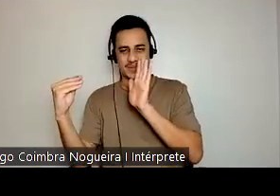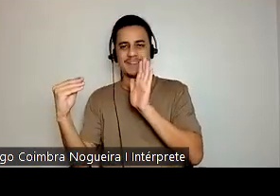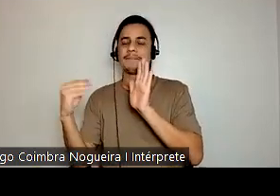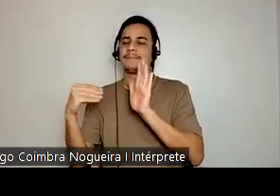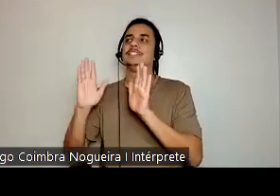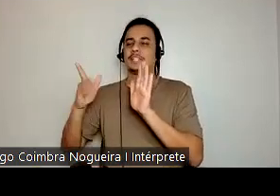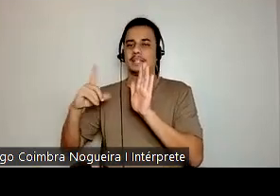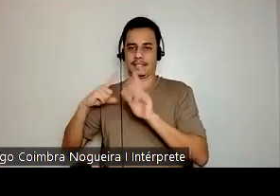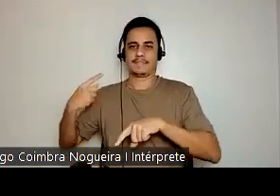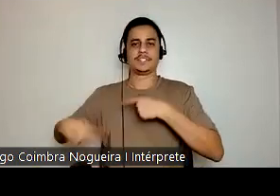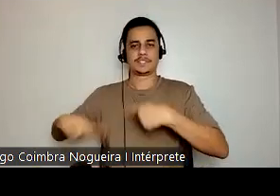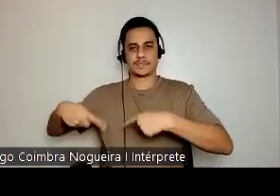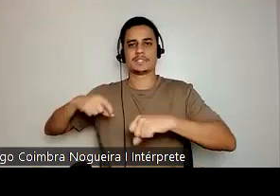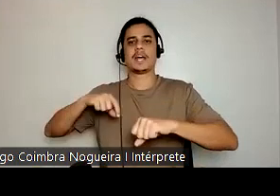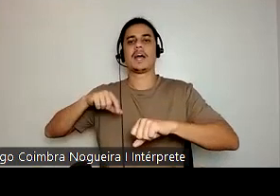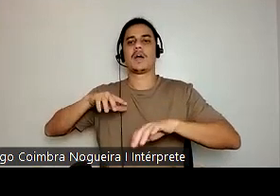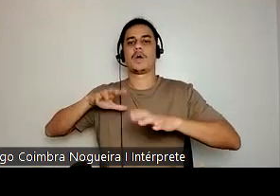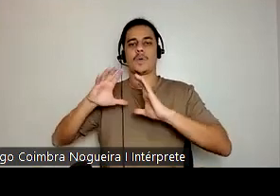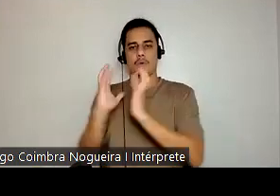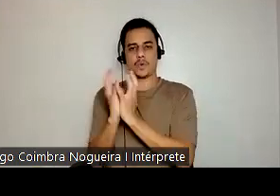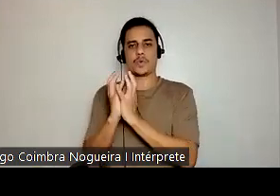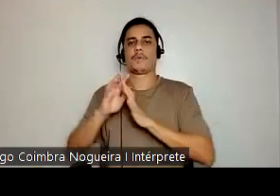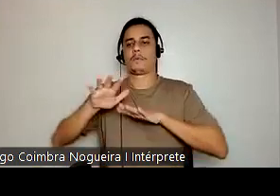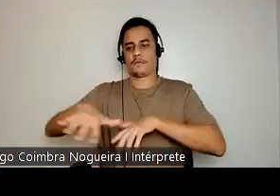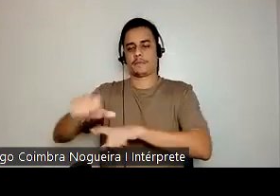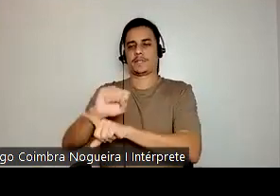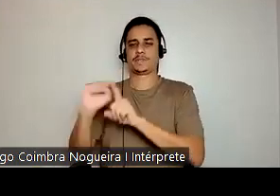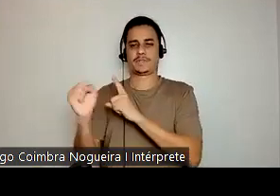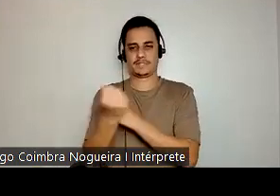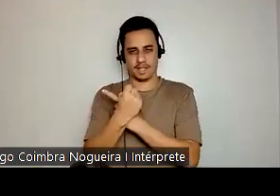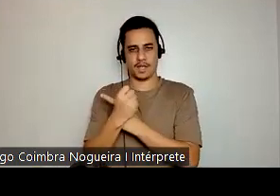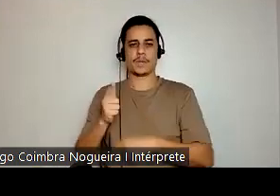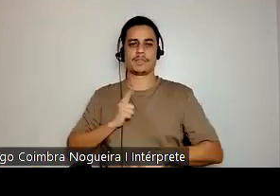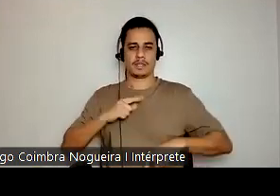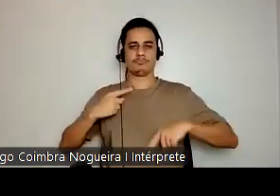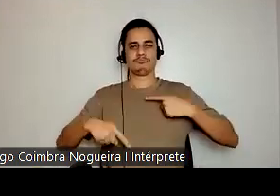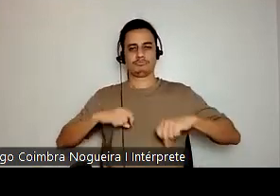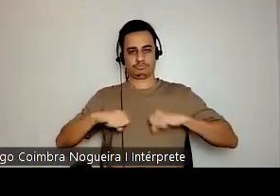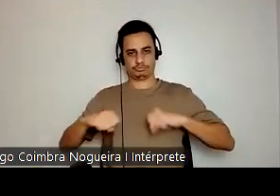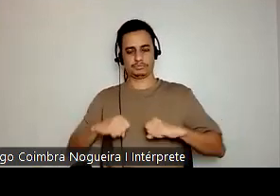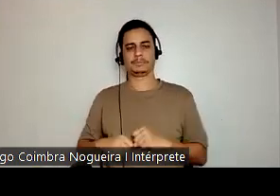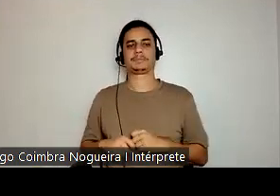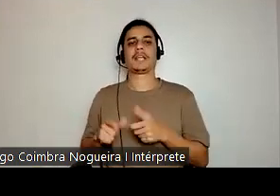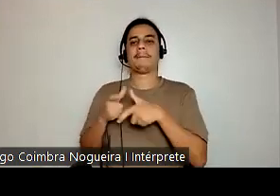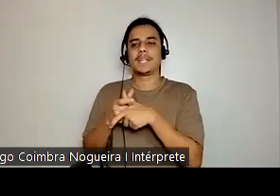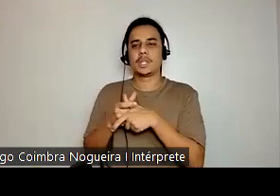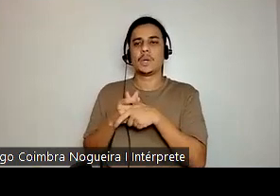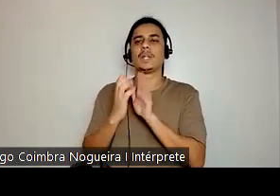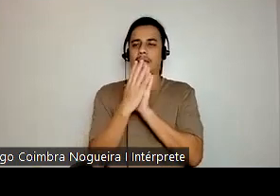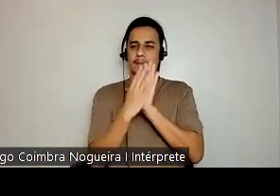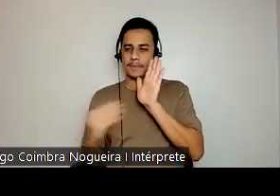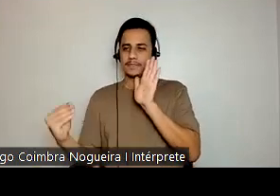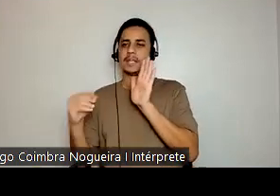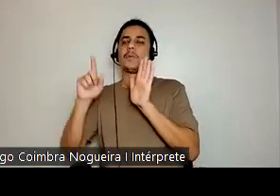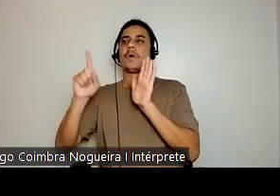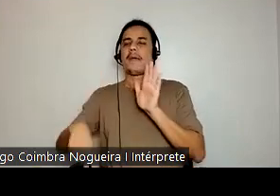discutido por movimentos sociais, mais recentemente. Minoria modelo é uma expressão nos Estados